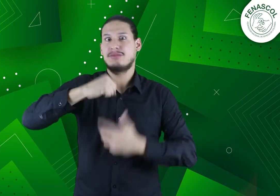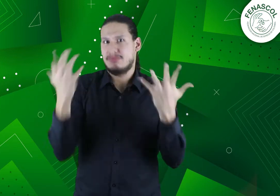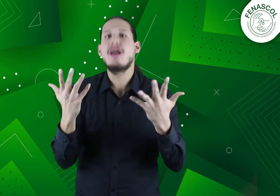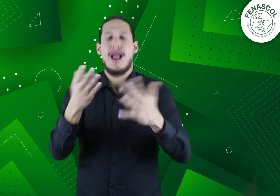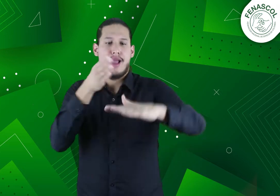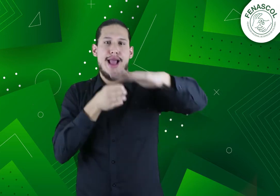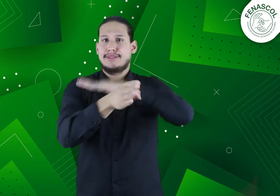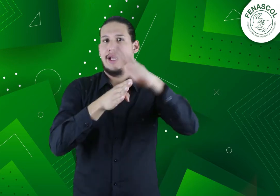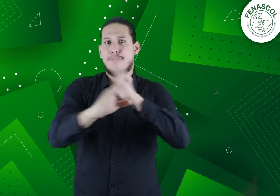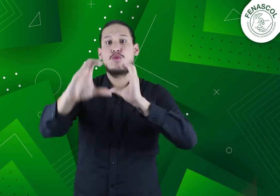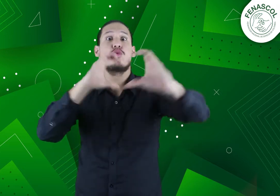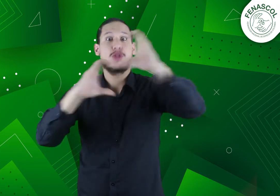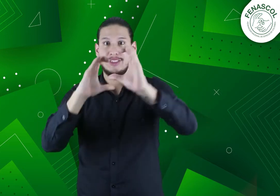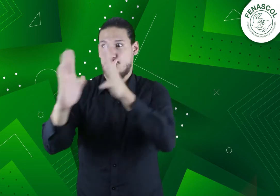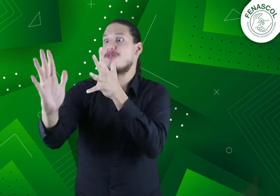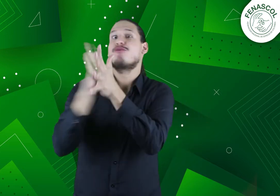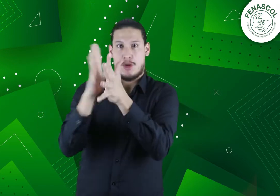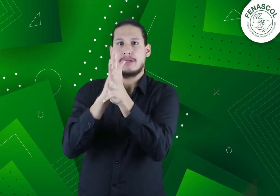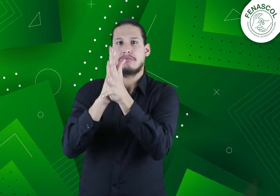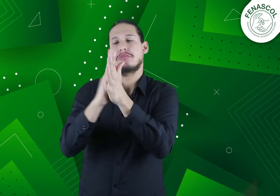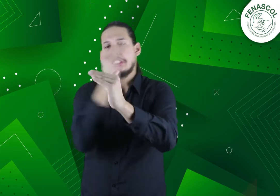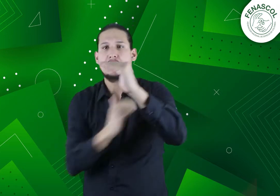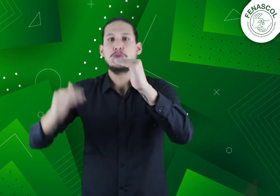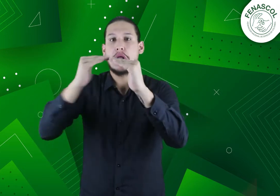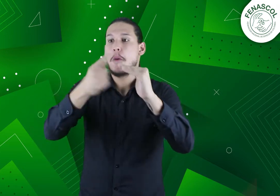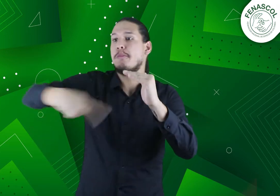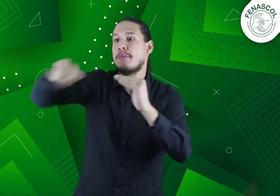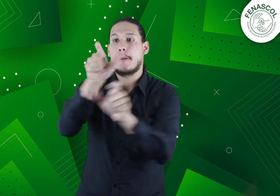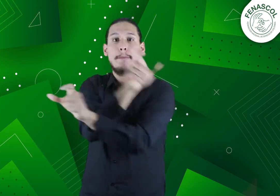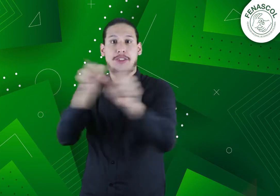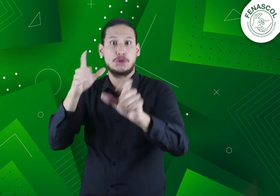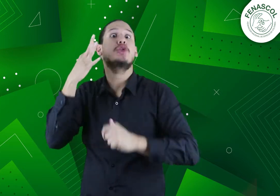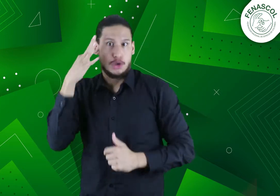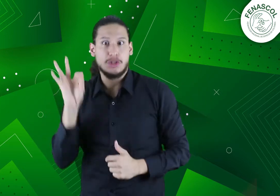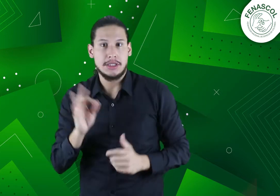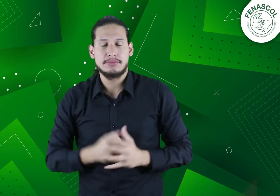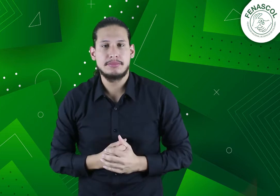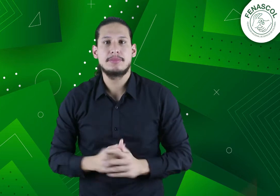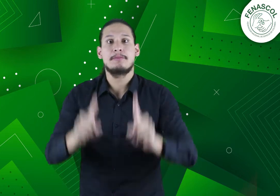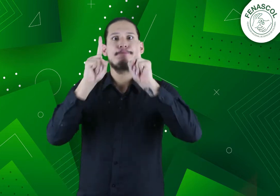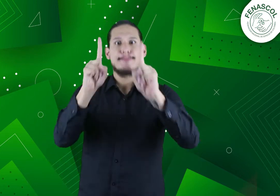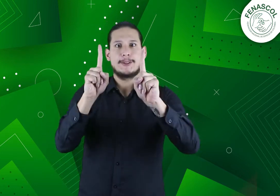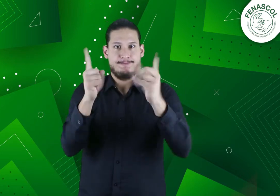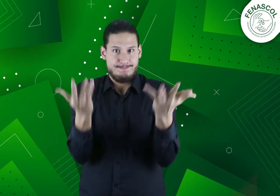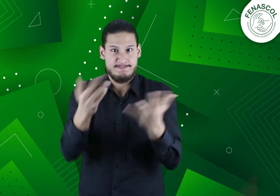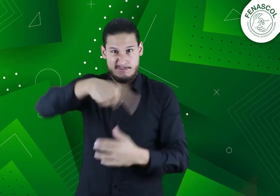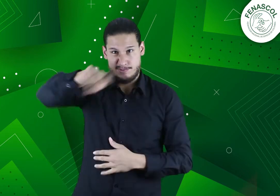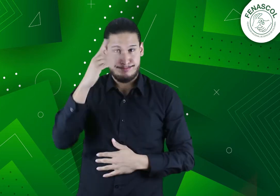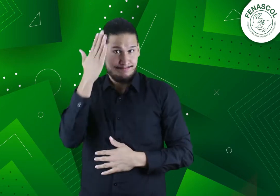reconocimiento a nuestro derecho al acceso a la comunicación e información, en igualdad de condiciones con el resto de la sociedad.